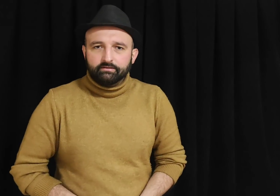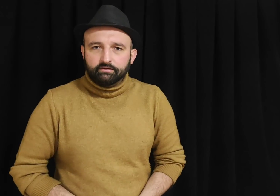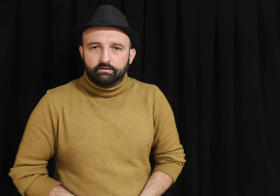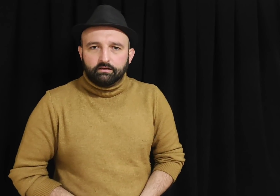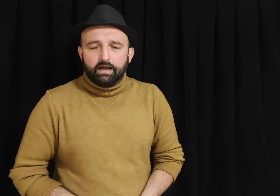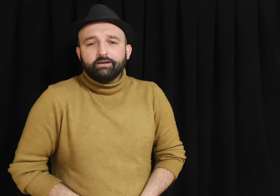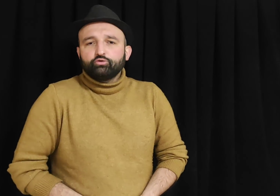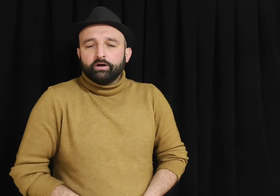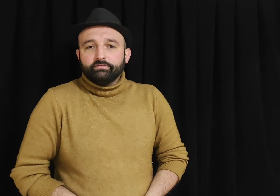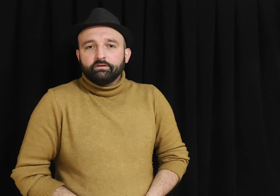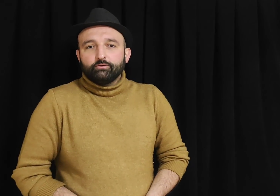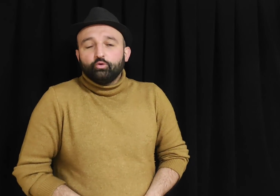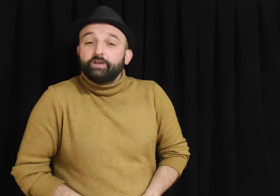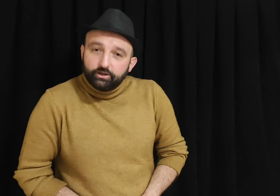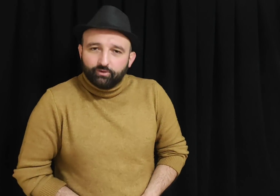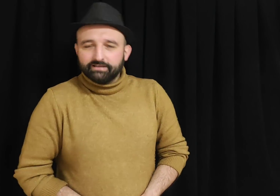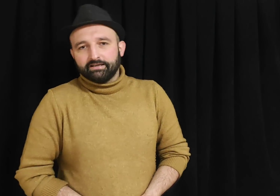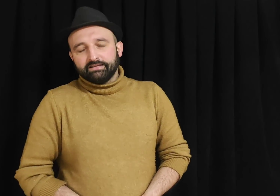Erdoğan, ülkeyi yönetenler,